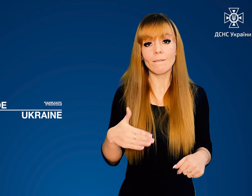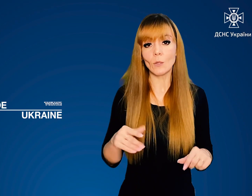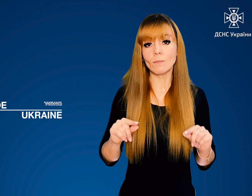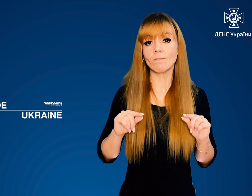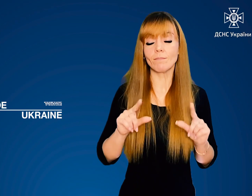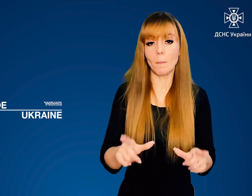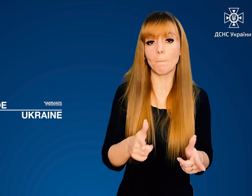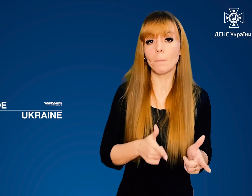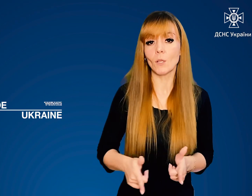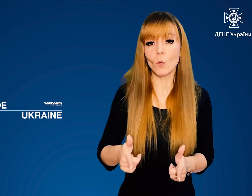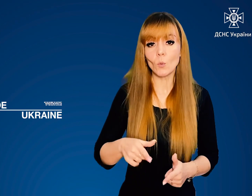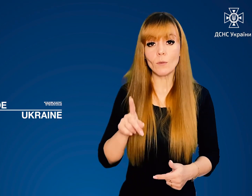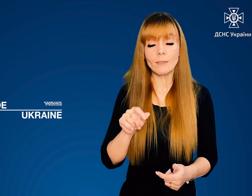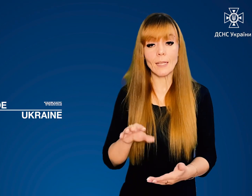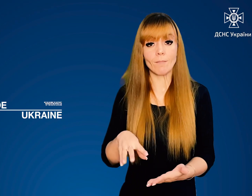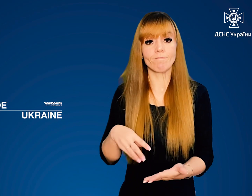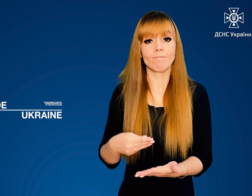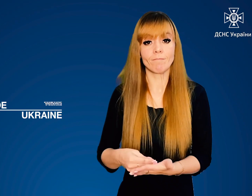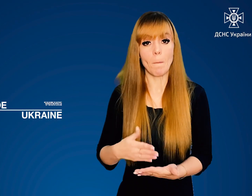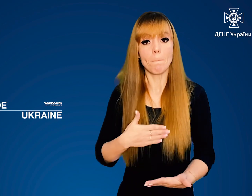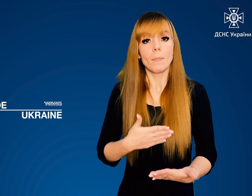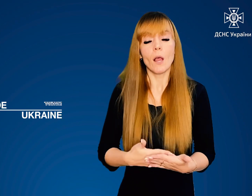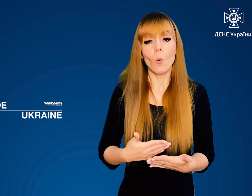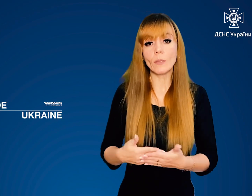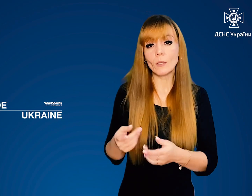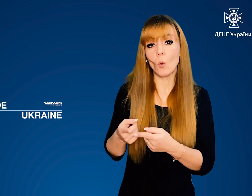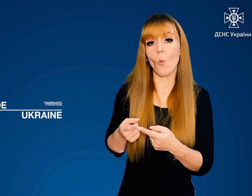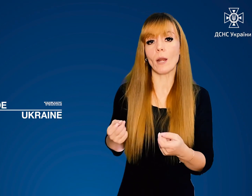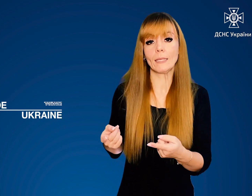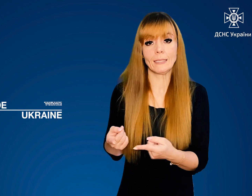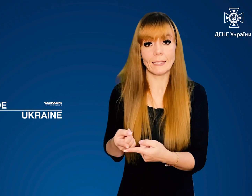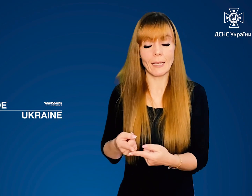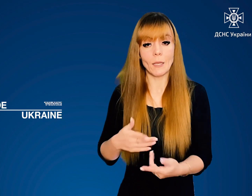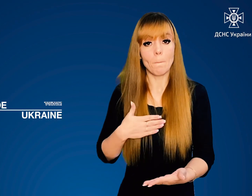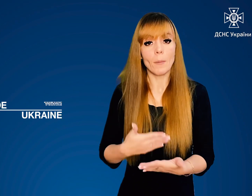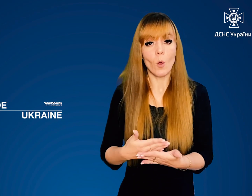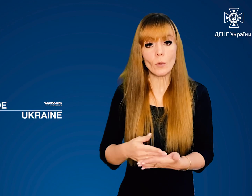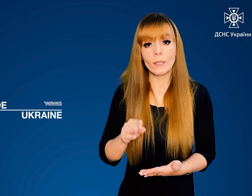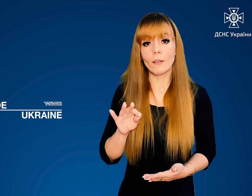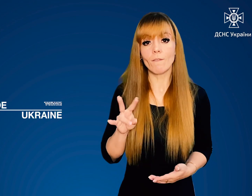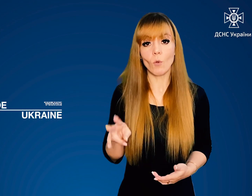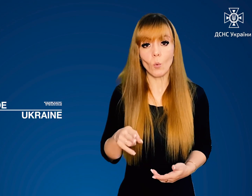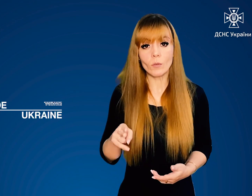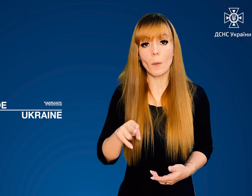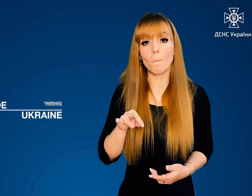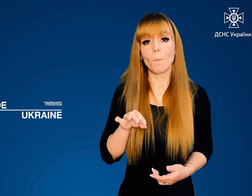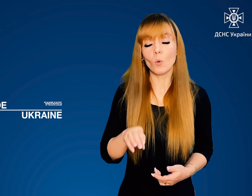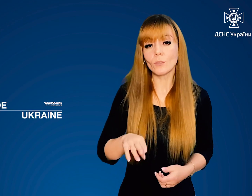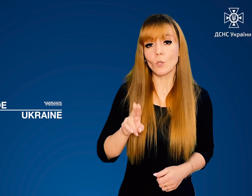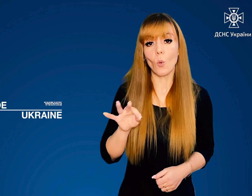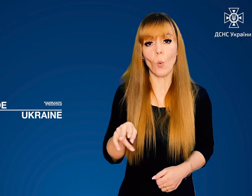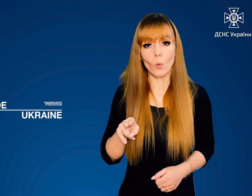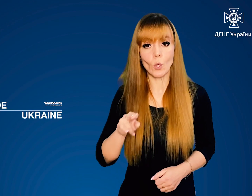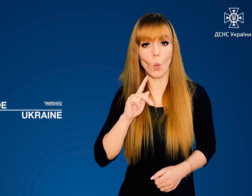підготовлене за рахунок коштів благодійної організації «Благодійний фонд «Посткод Юкрейн»,